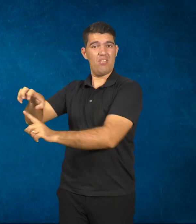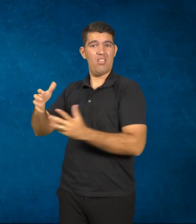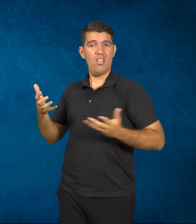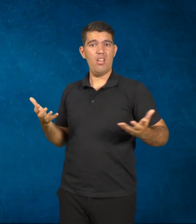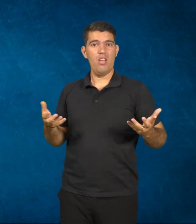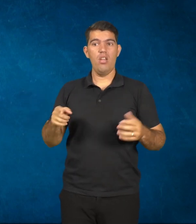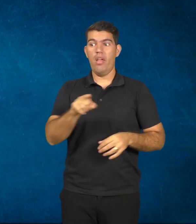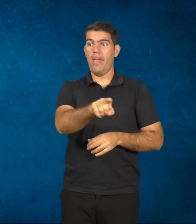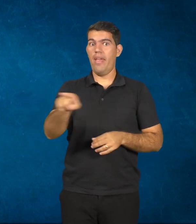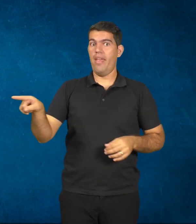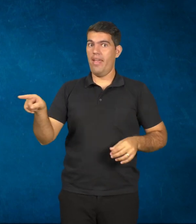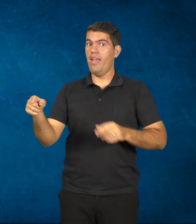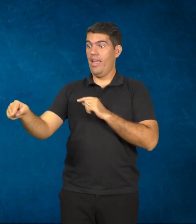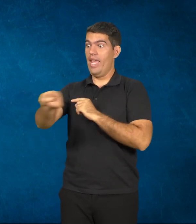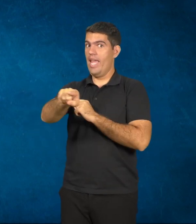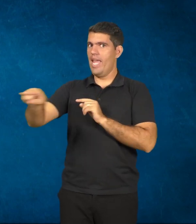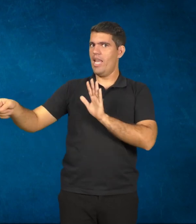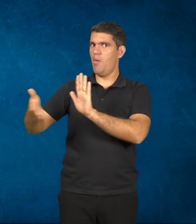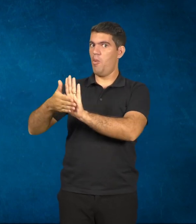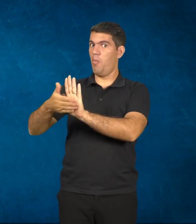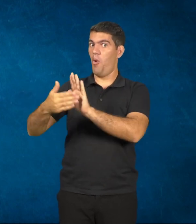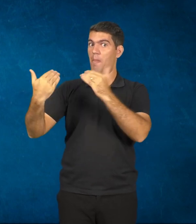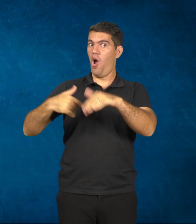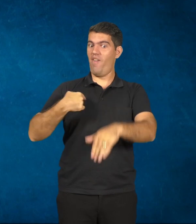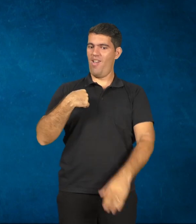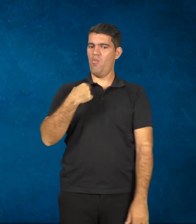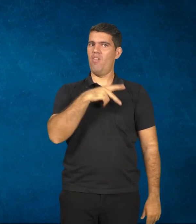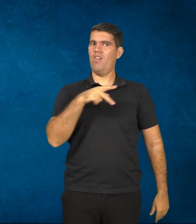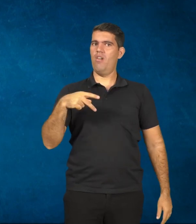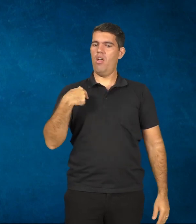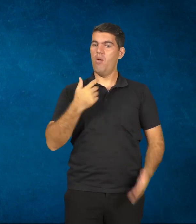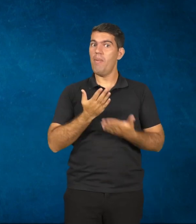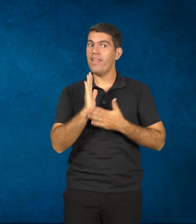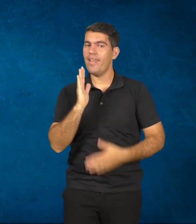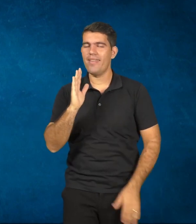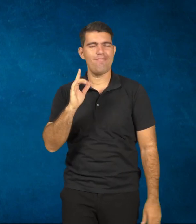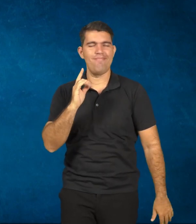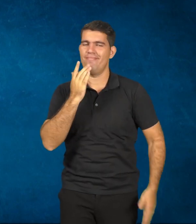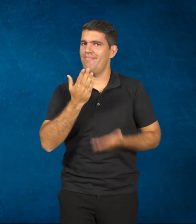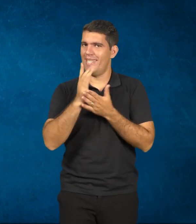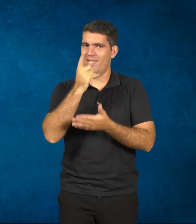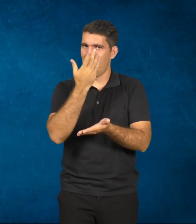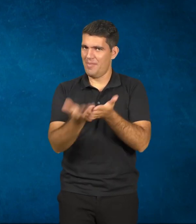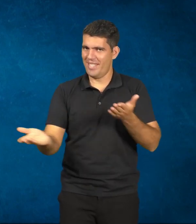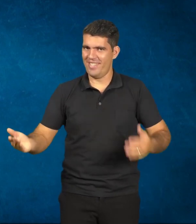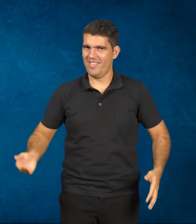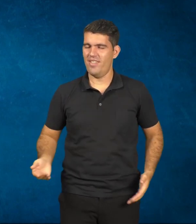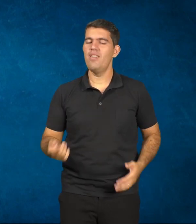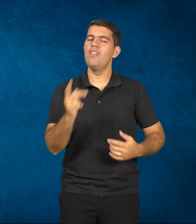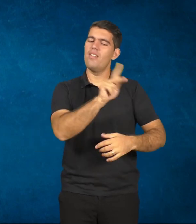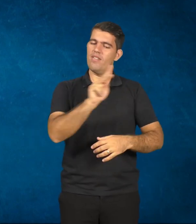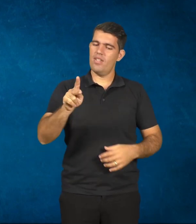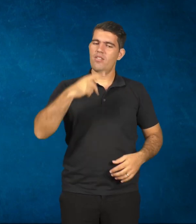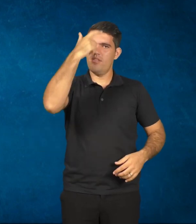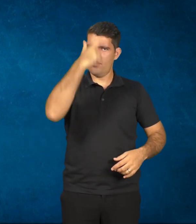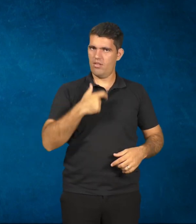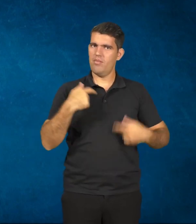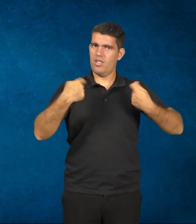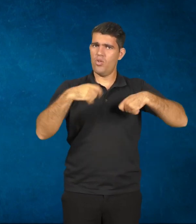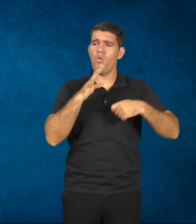está passando no teste que o aluno está colocando para ele. Então, ele tem que conhecer, ele tem que saber utilizar aquela tecnologia a favor